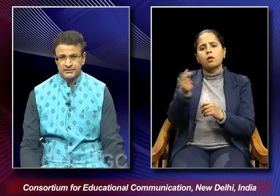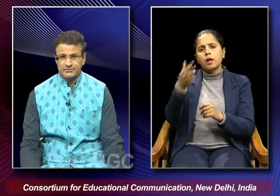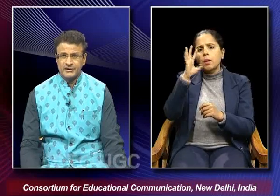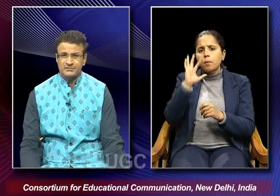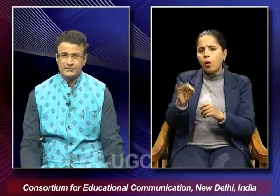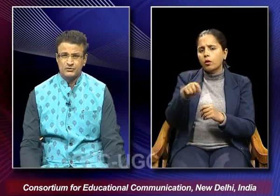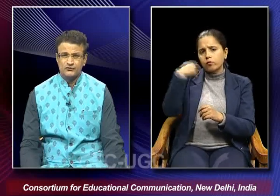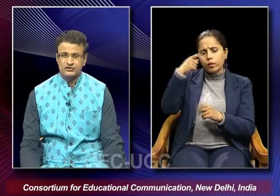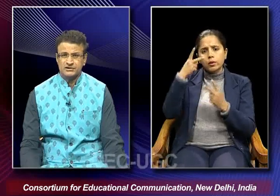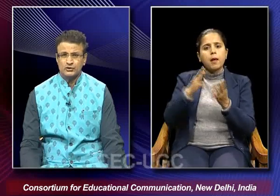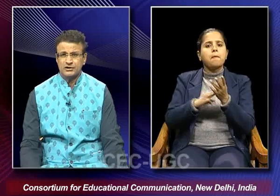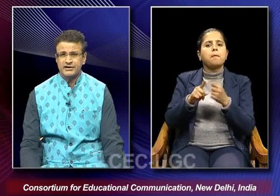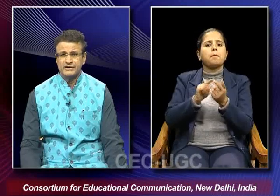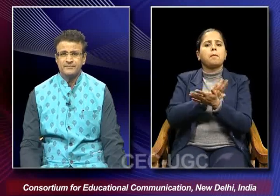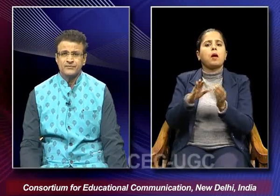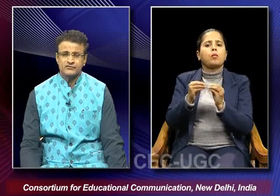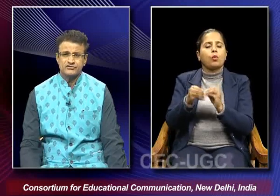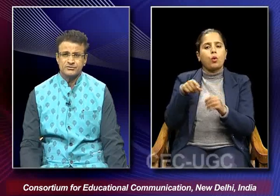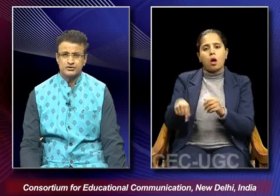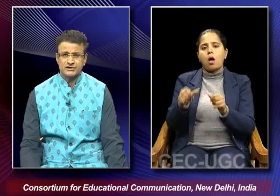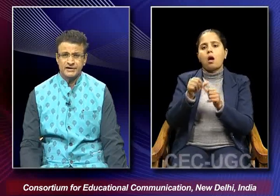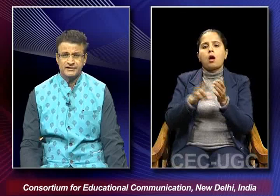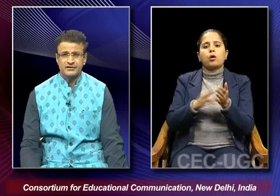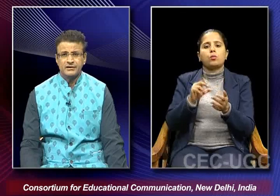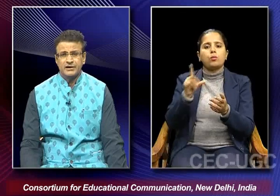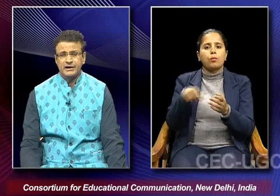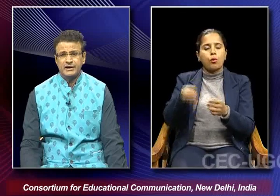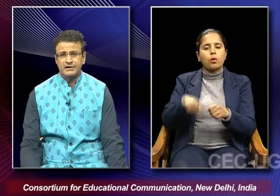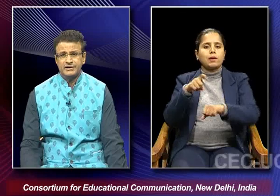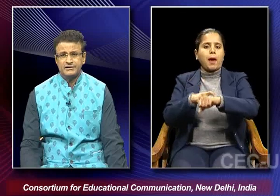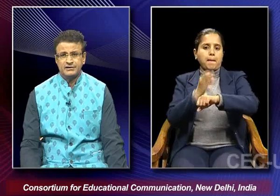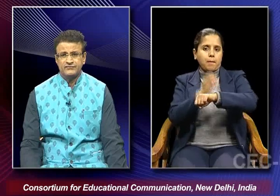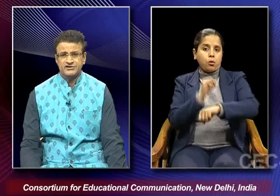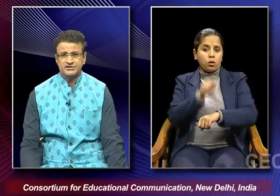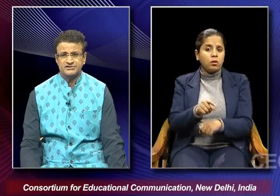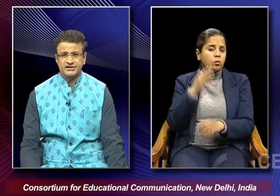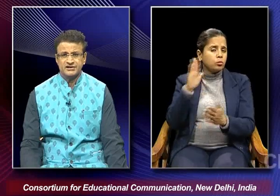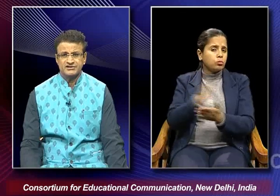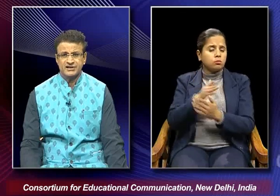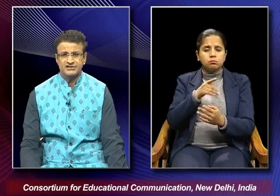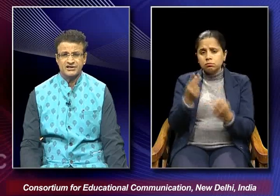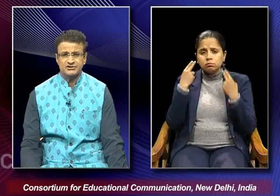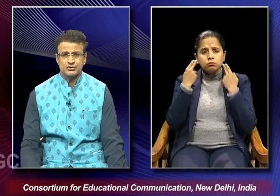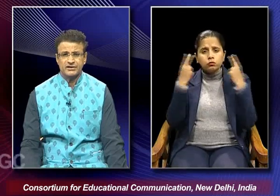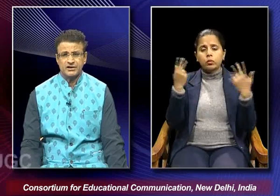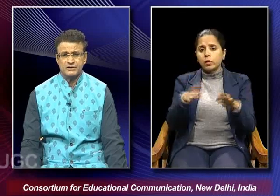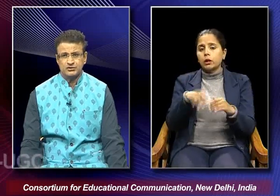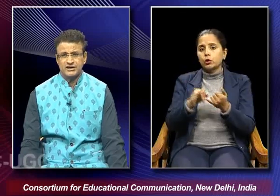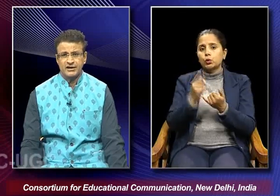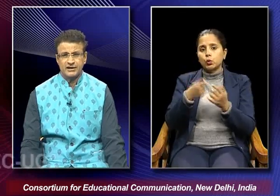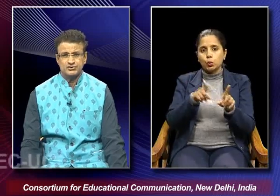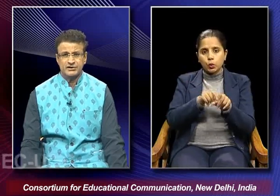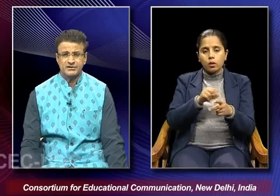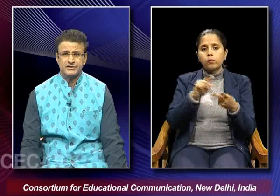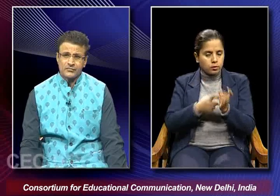film made by mehbub was anmol ghadi which was a musical hit and it featured the singing stars like suraya noor